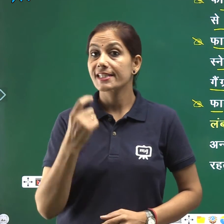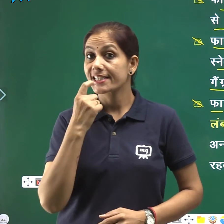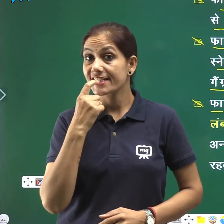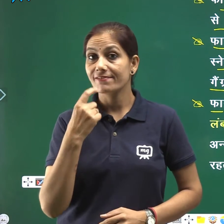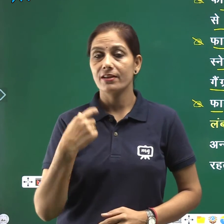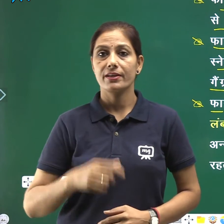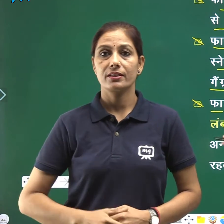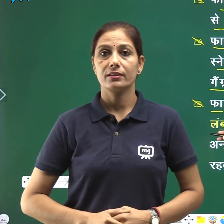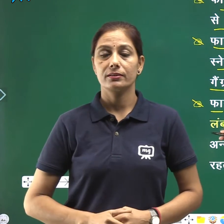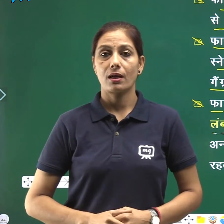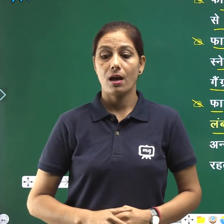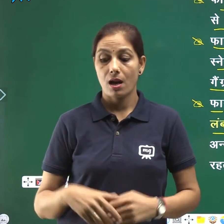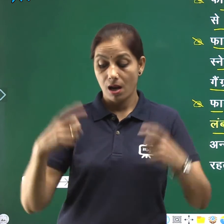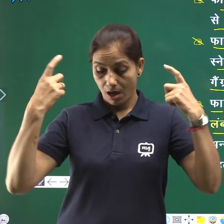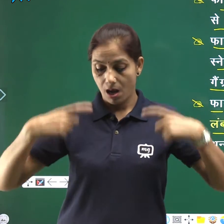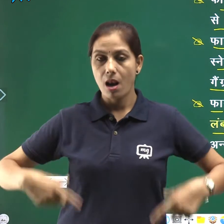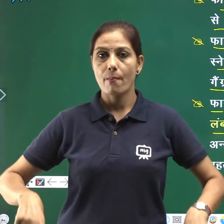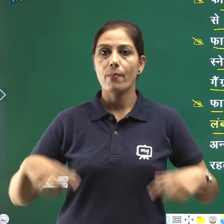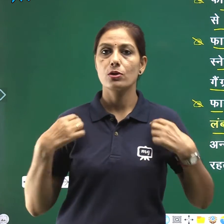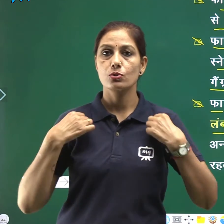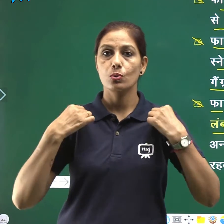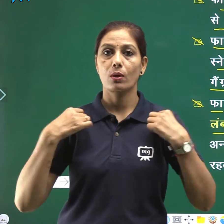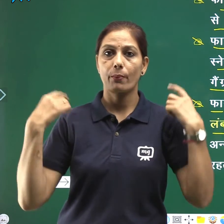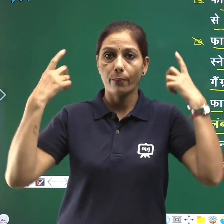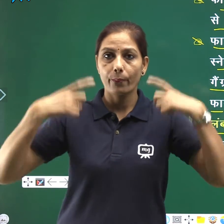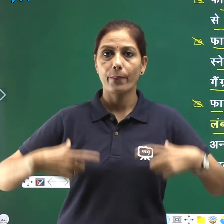लंबा चोगा पहनते थे